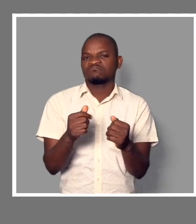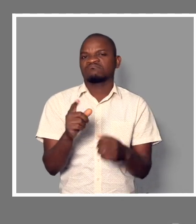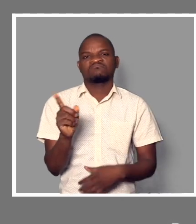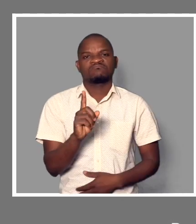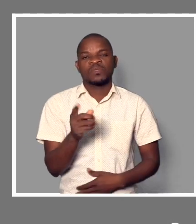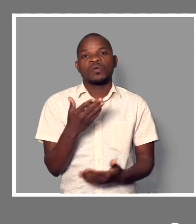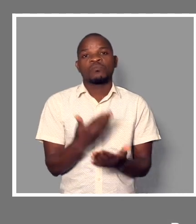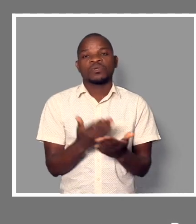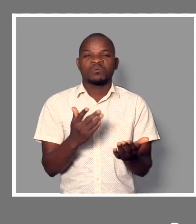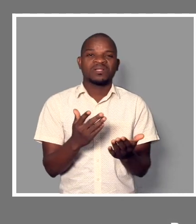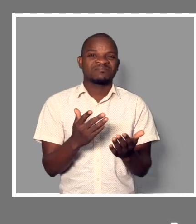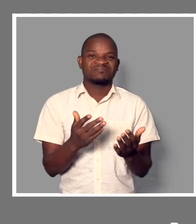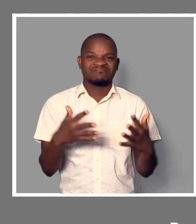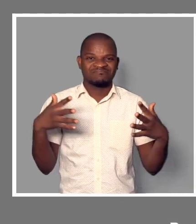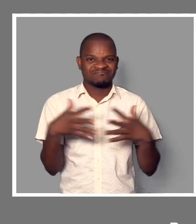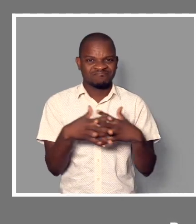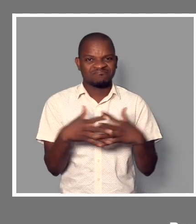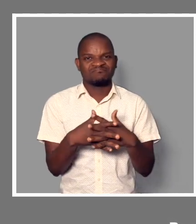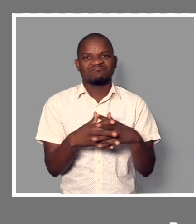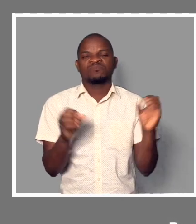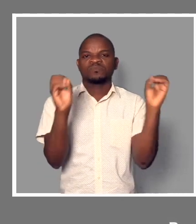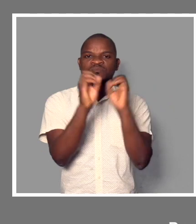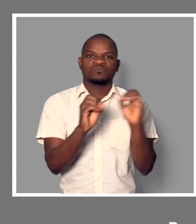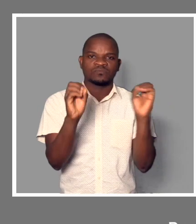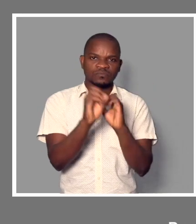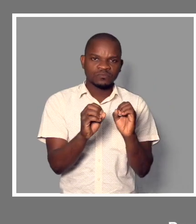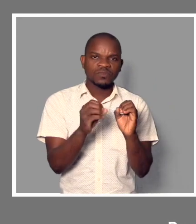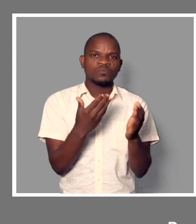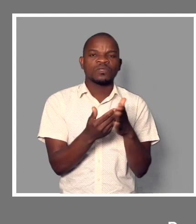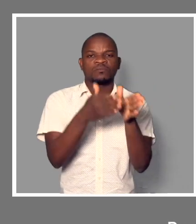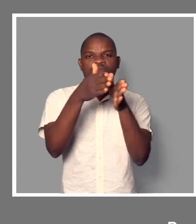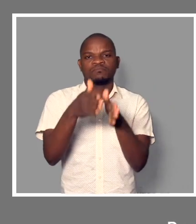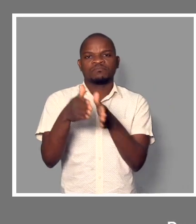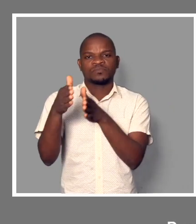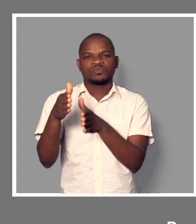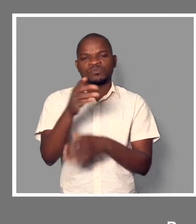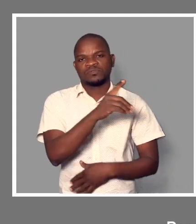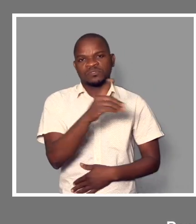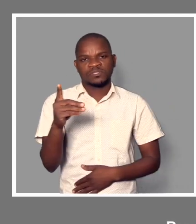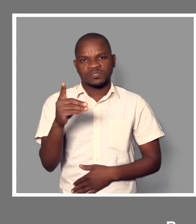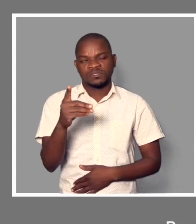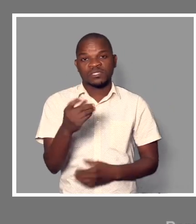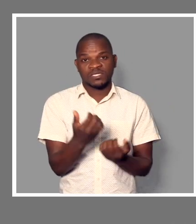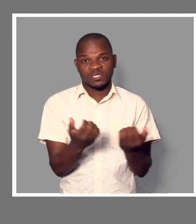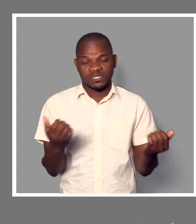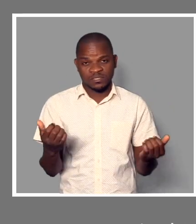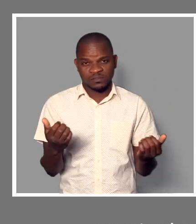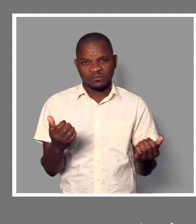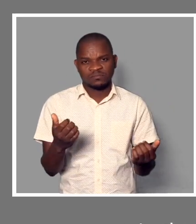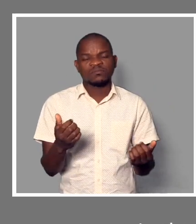porque não era adaptado para poder acolher esta criança com deficiência, com esta criança que